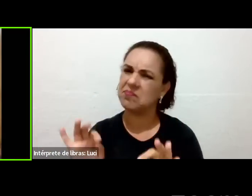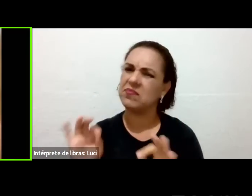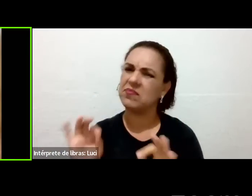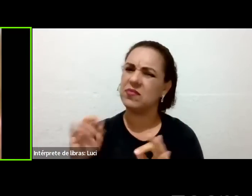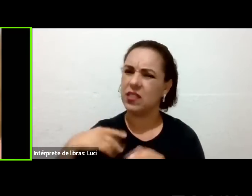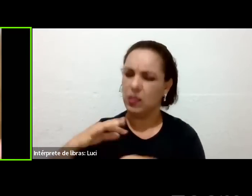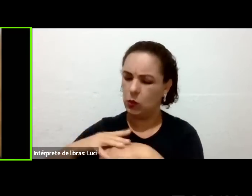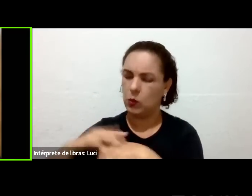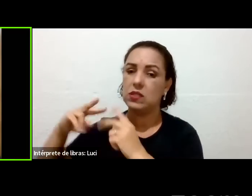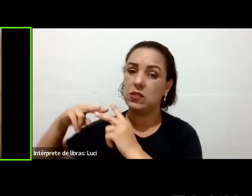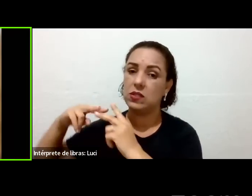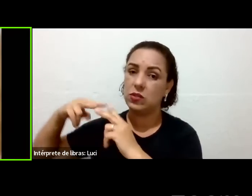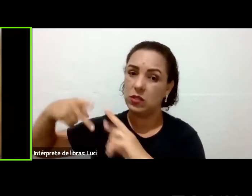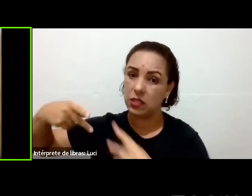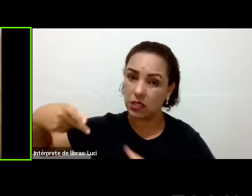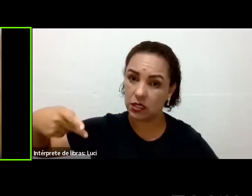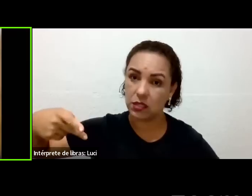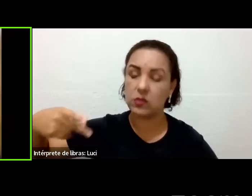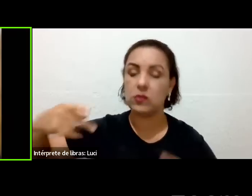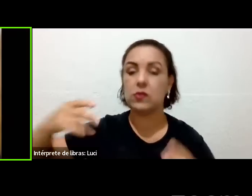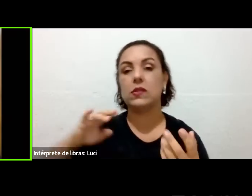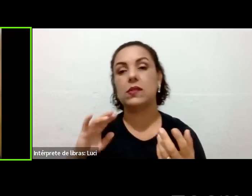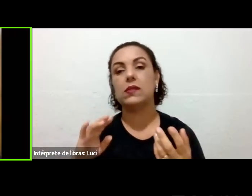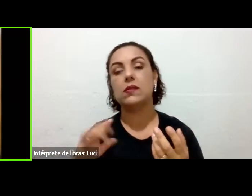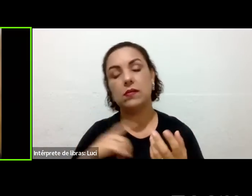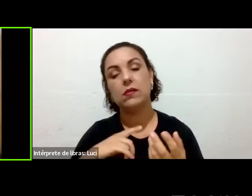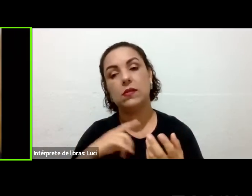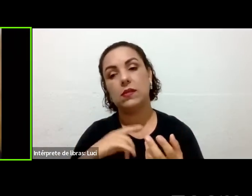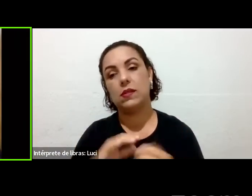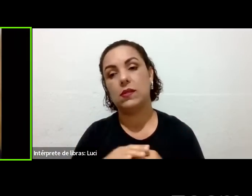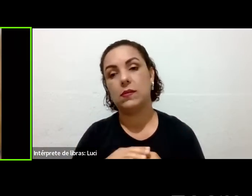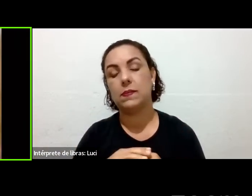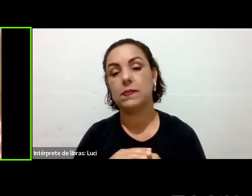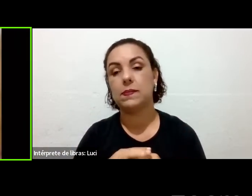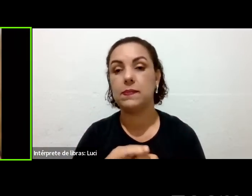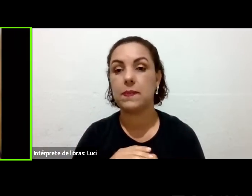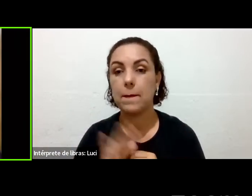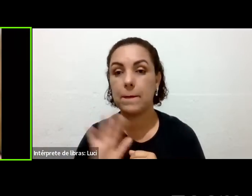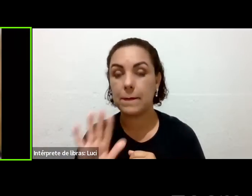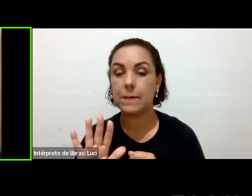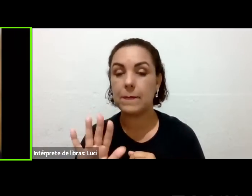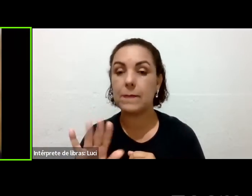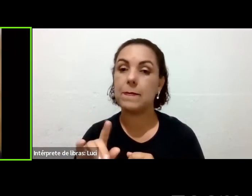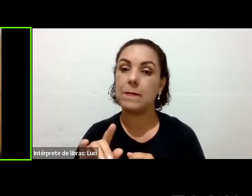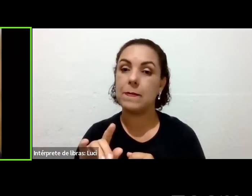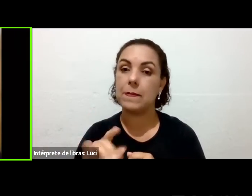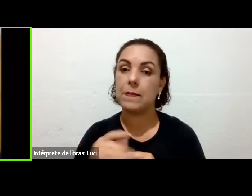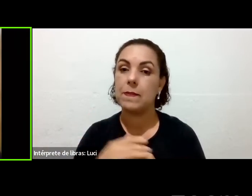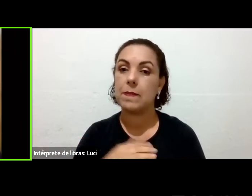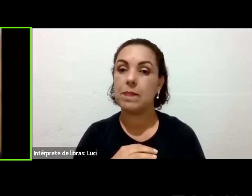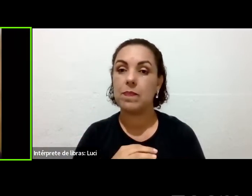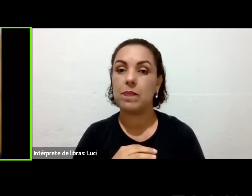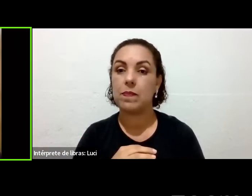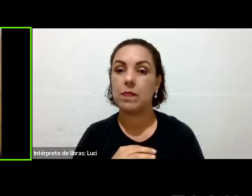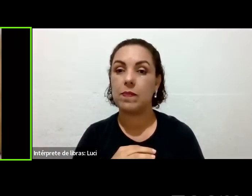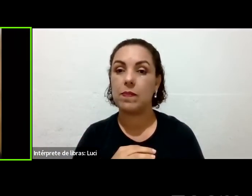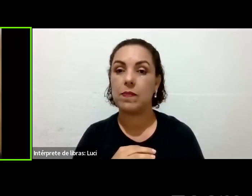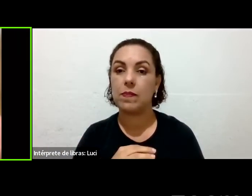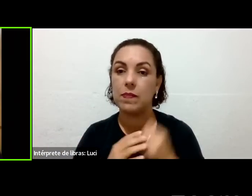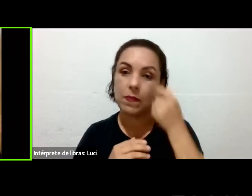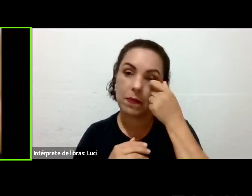o meu pai, minha mãe teve, eu tenho que ter mesmo. é assim mesmo. Então, Renata, não é o fato de você